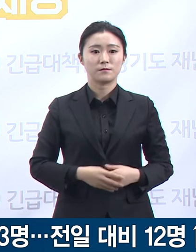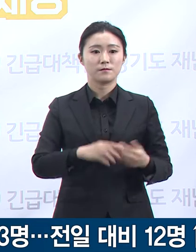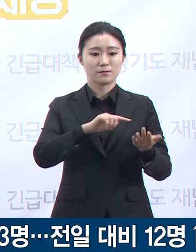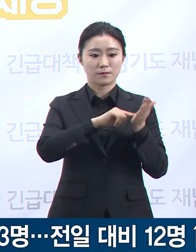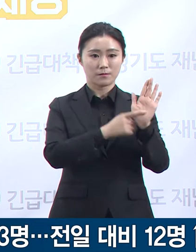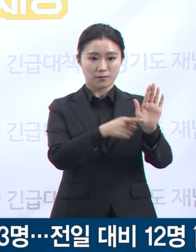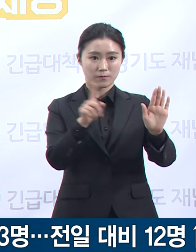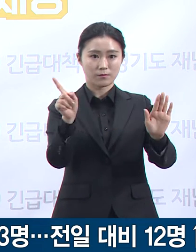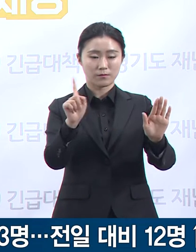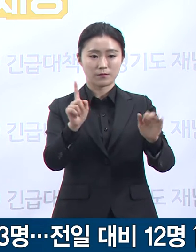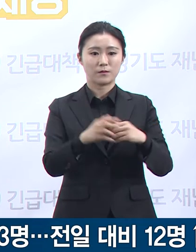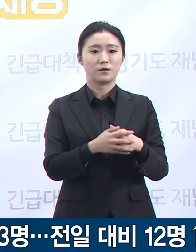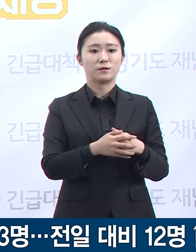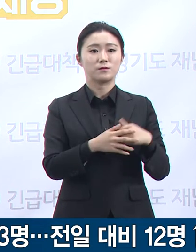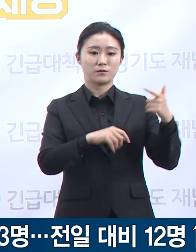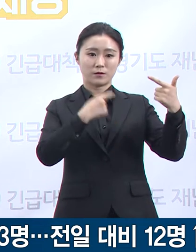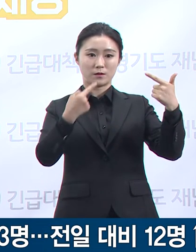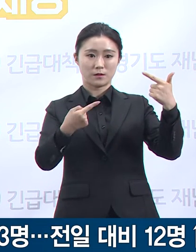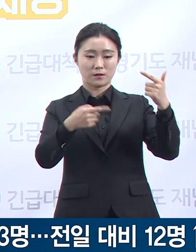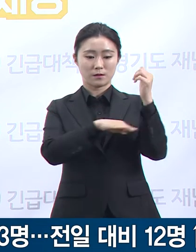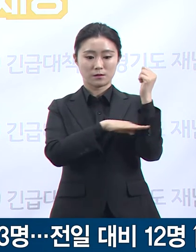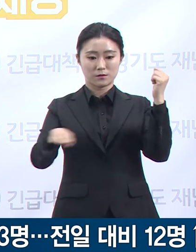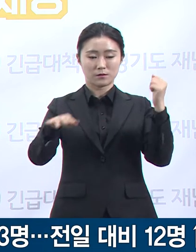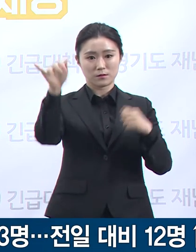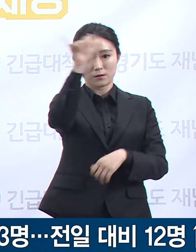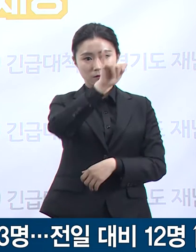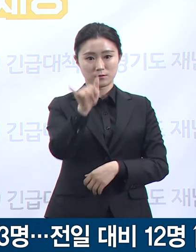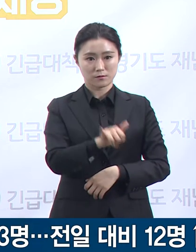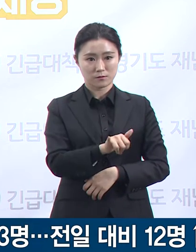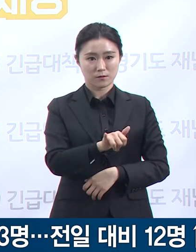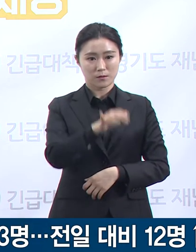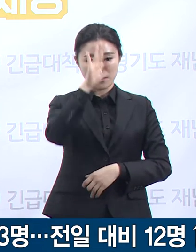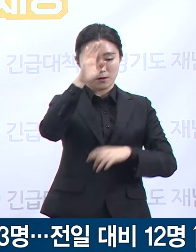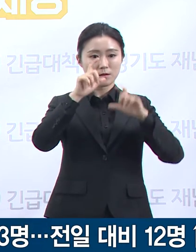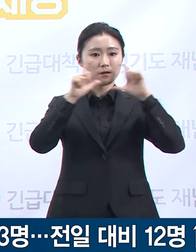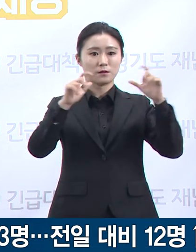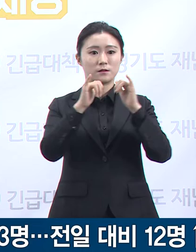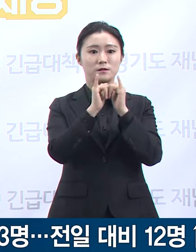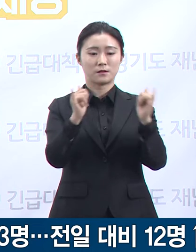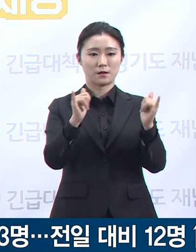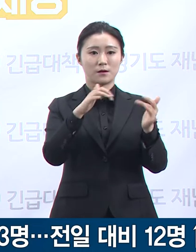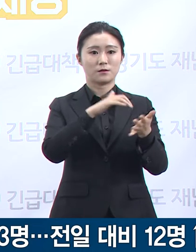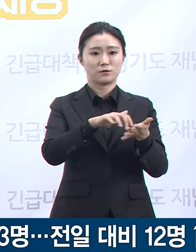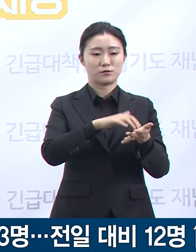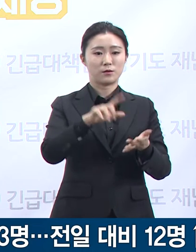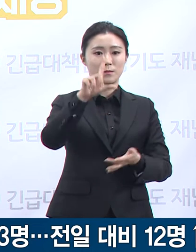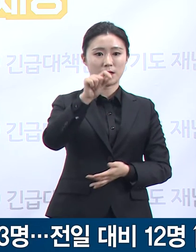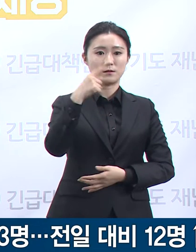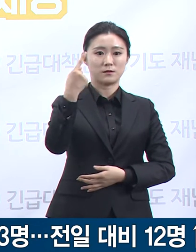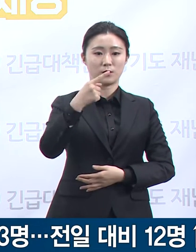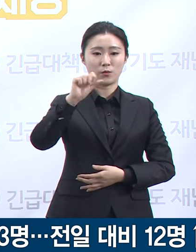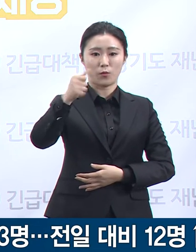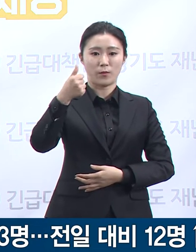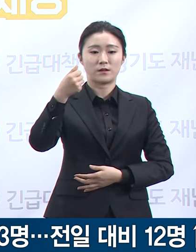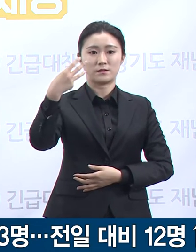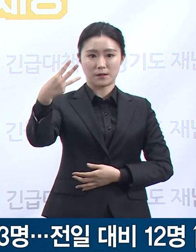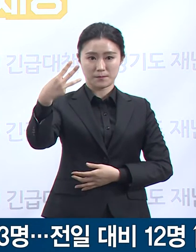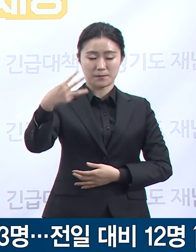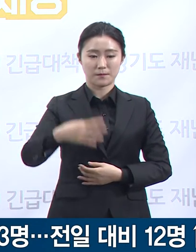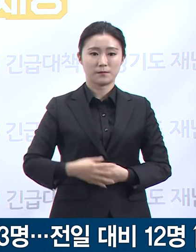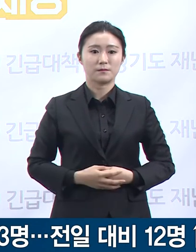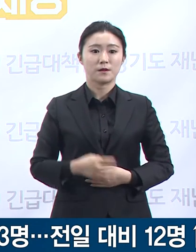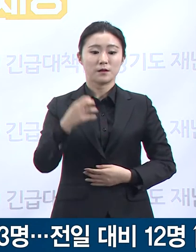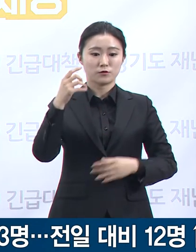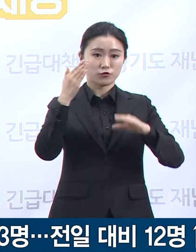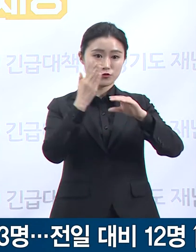6월 1일 0시 기준 전국의 확진자 수는 총 11,503명이며 이 중 경기도 확진자 수는